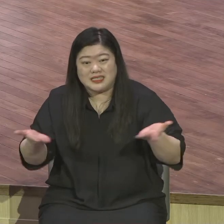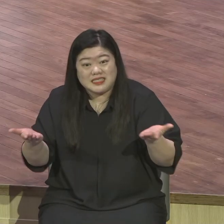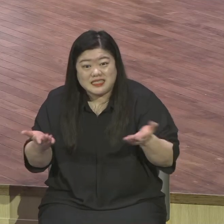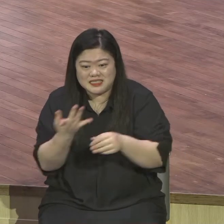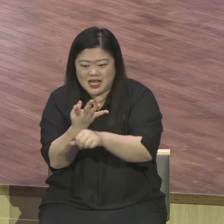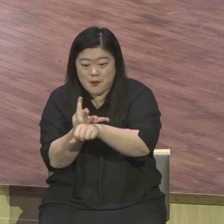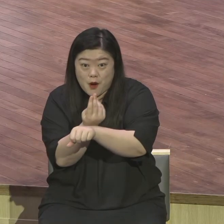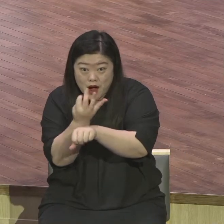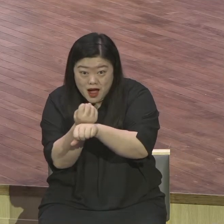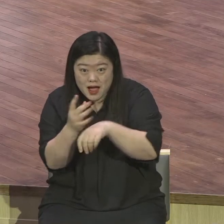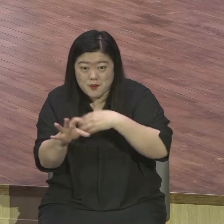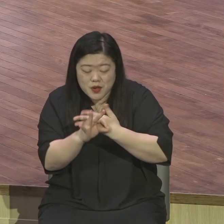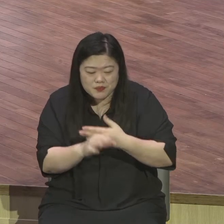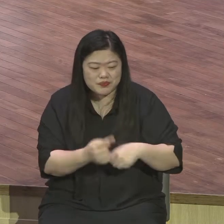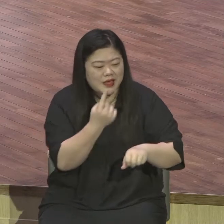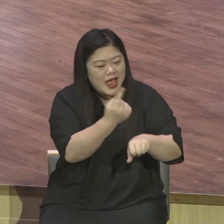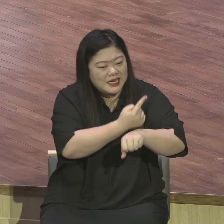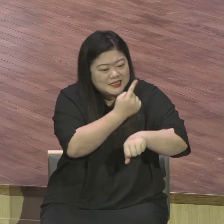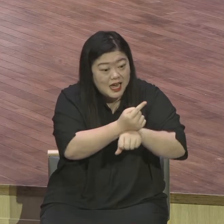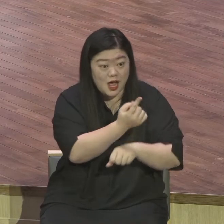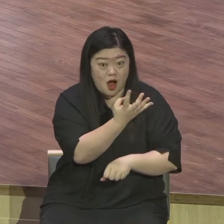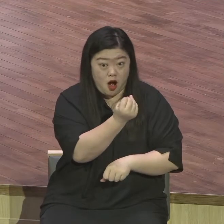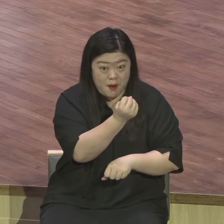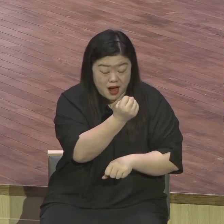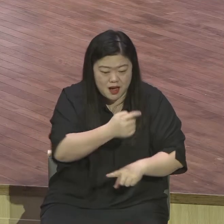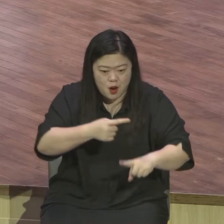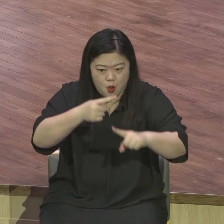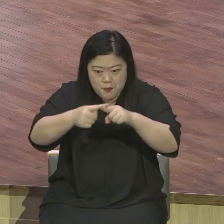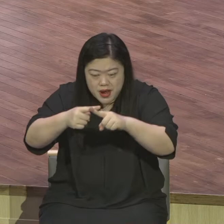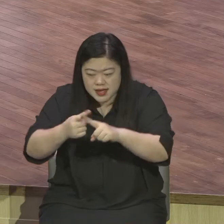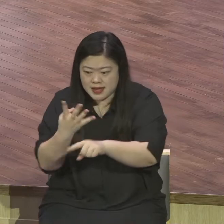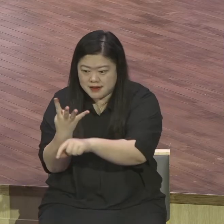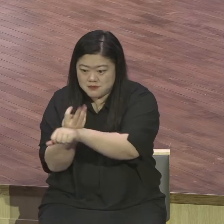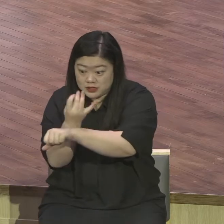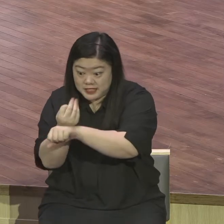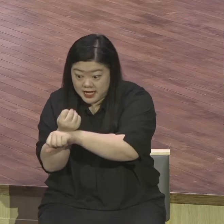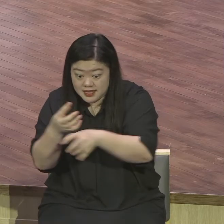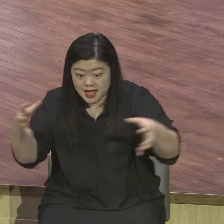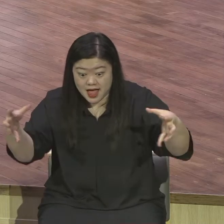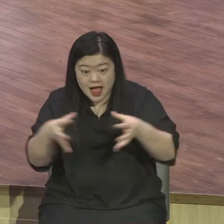많은 일을 했고 더 수고를 했는데 한마디로 불공평한 거예요.